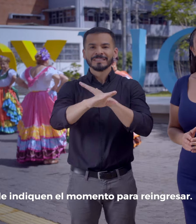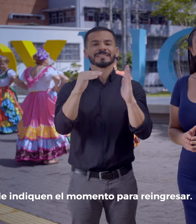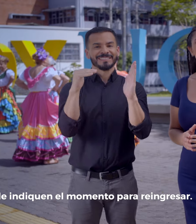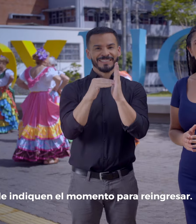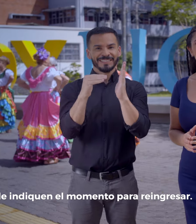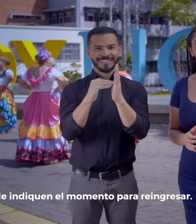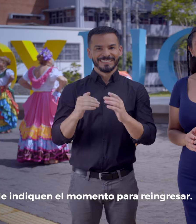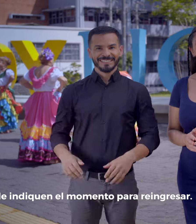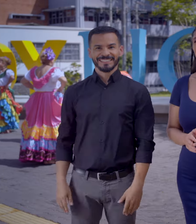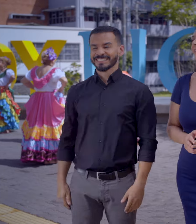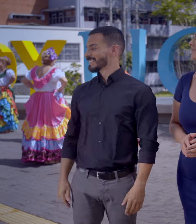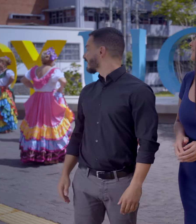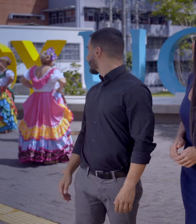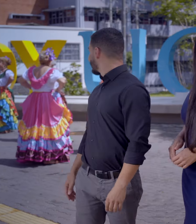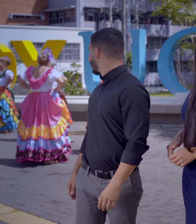momento para reingresar.